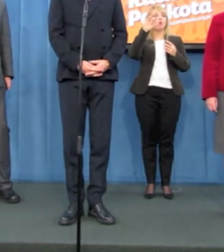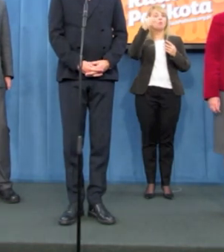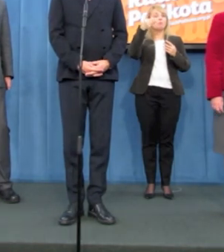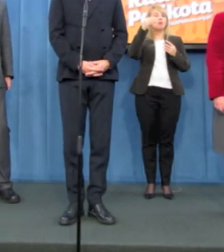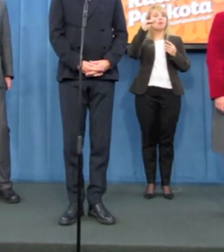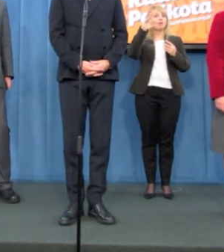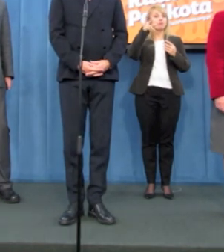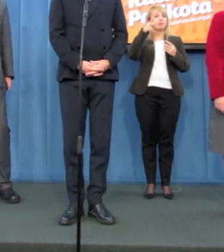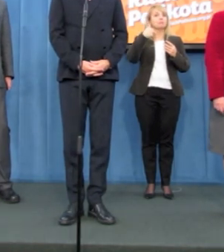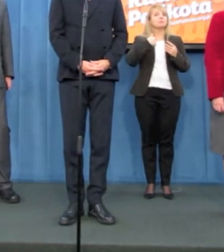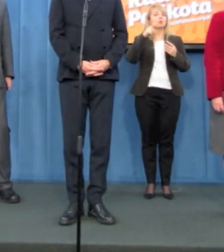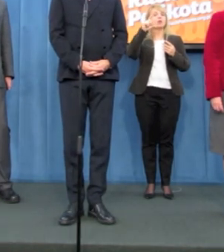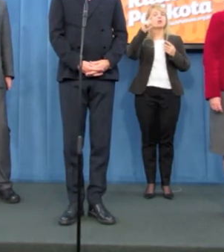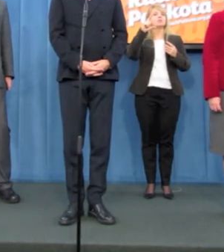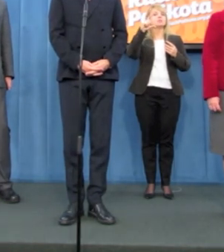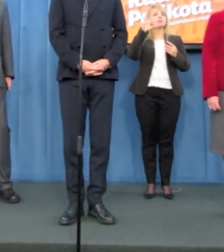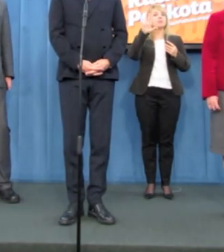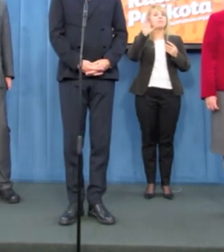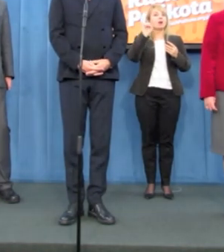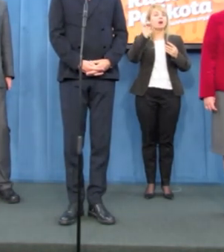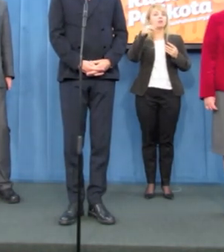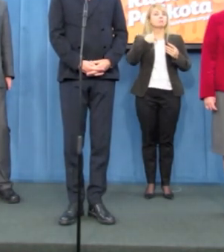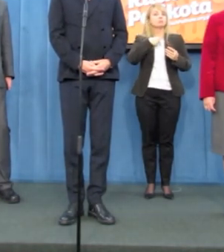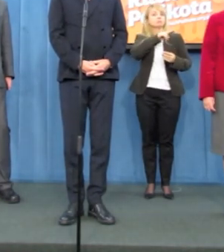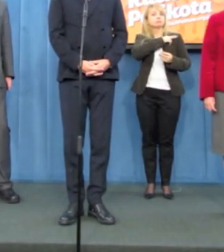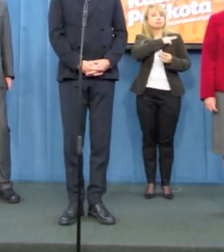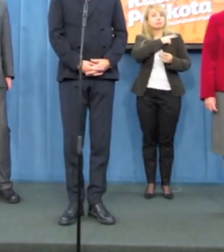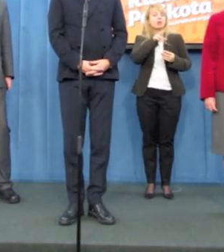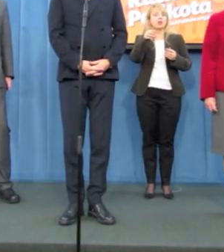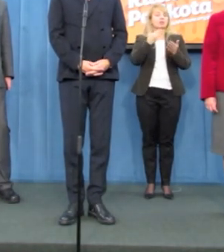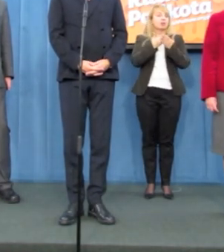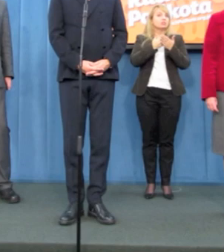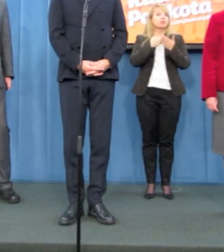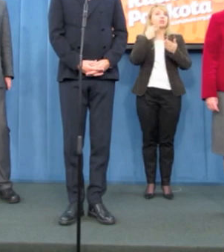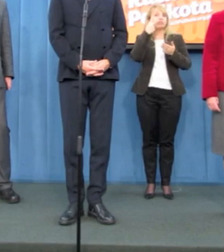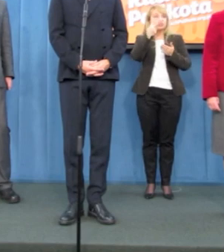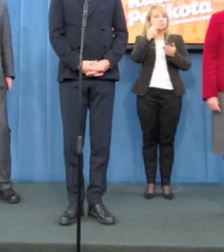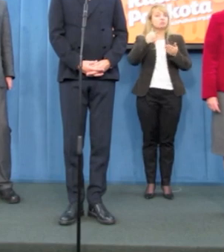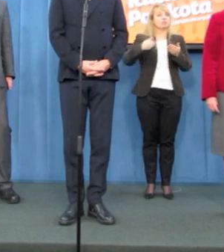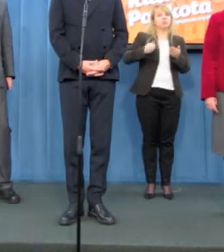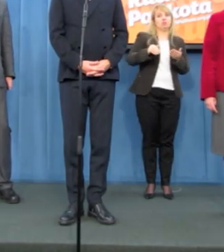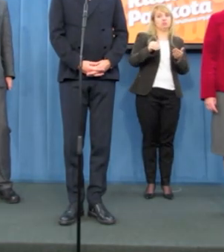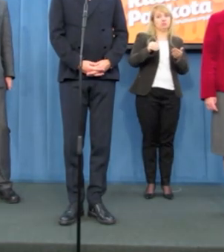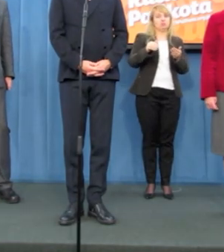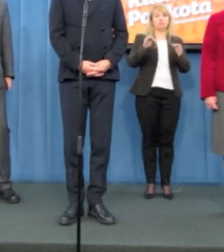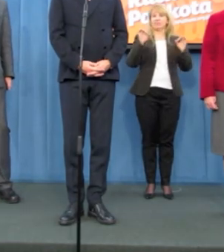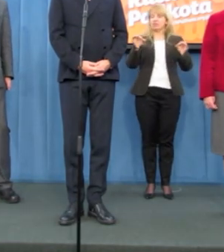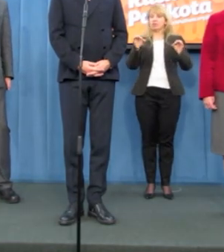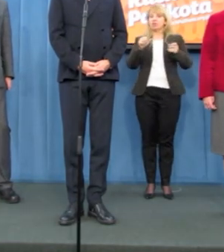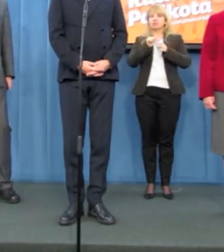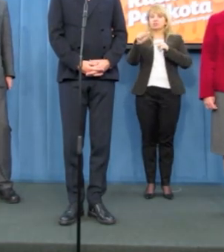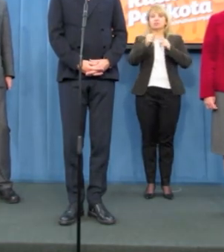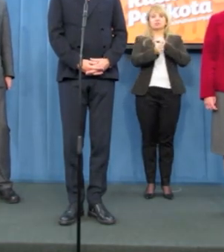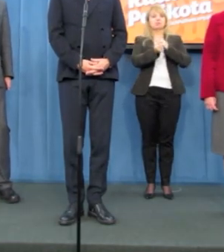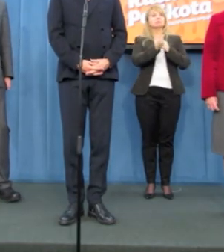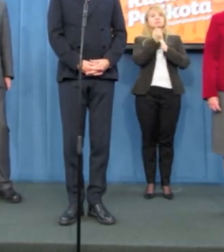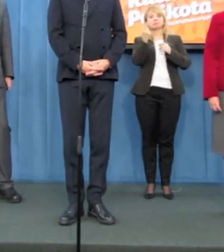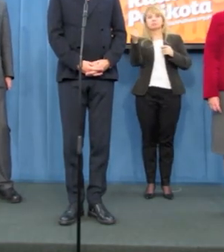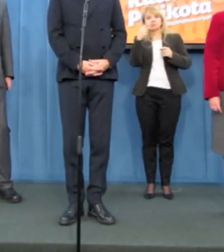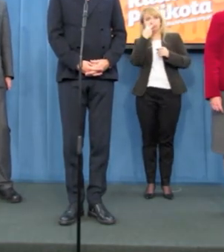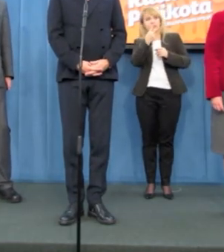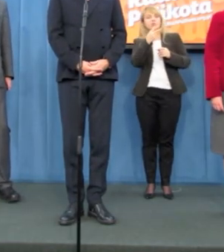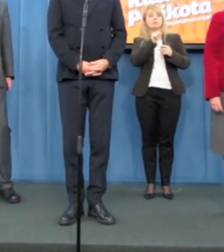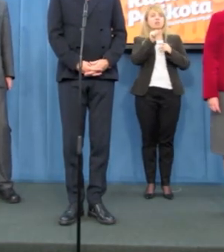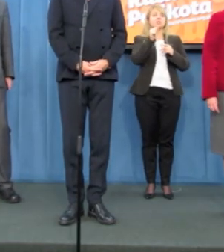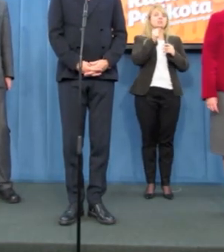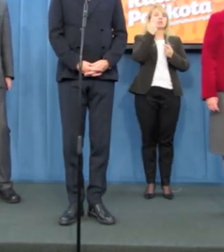przełożonym. Także i dzisiaj jest kilka przypadków funkcjonowania tej służby bardziej